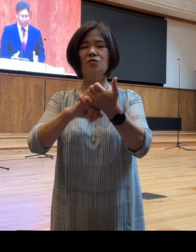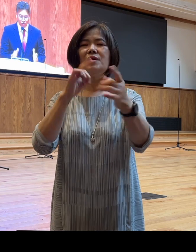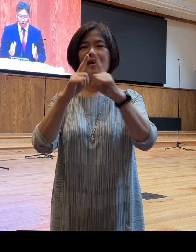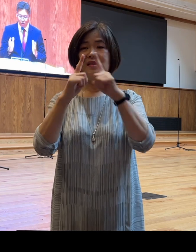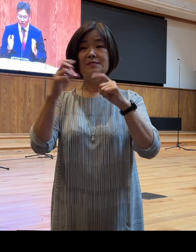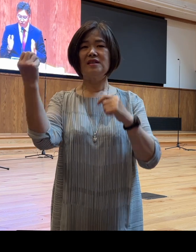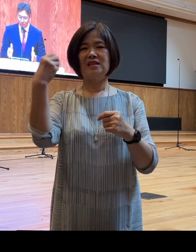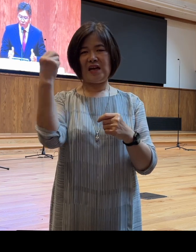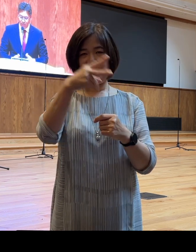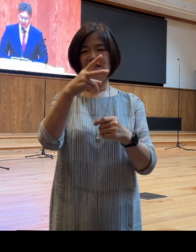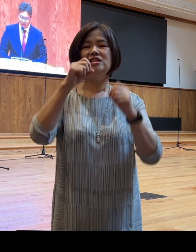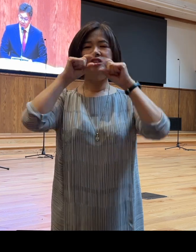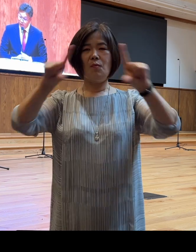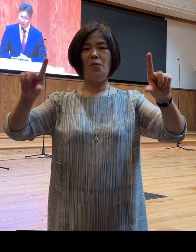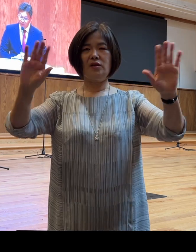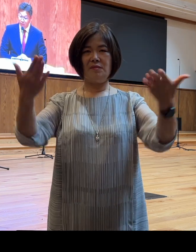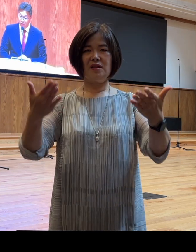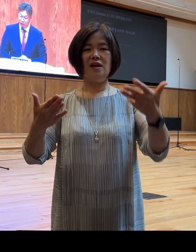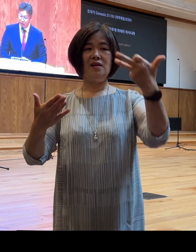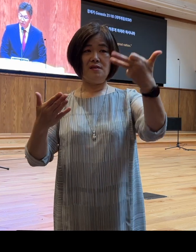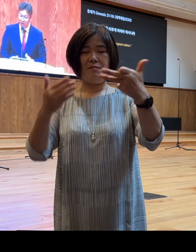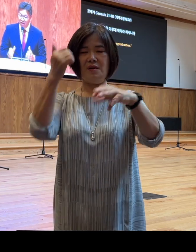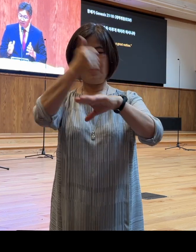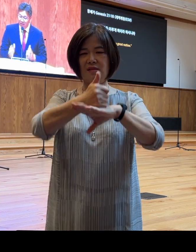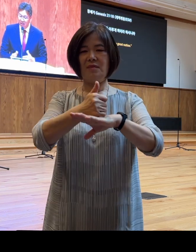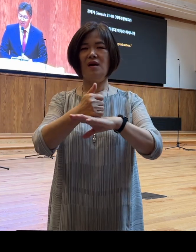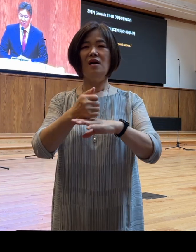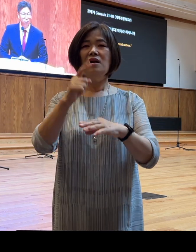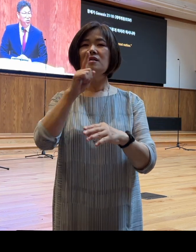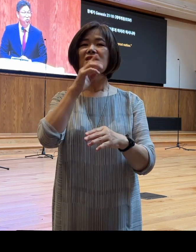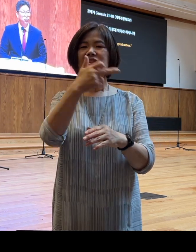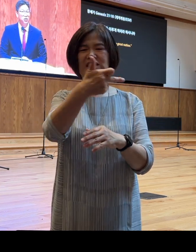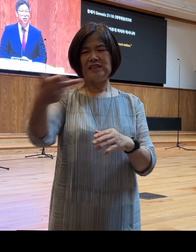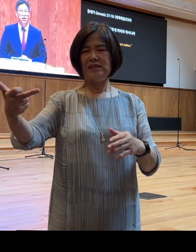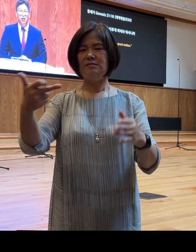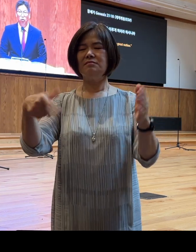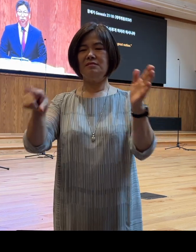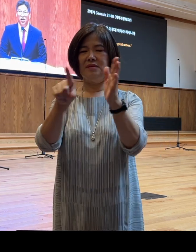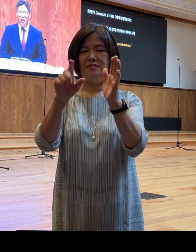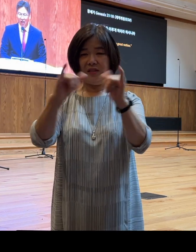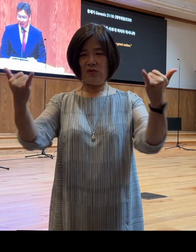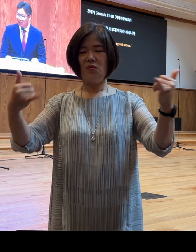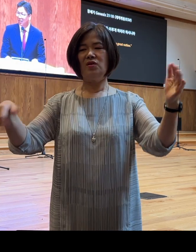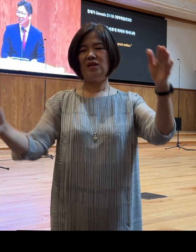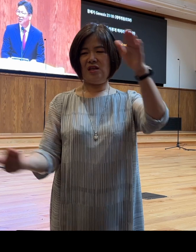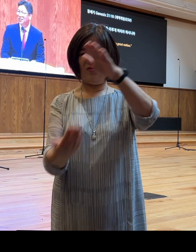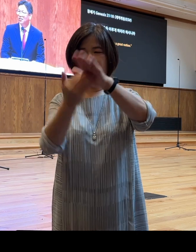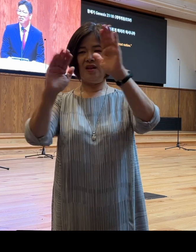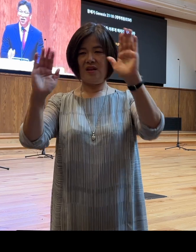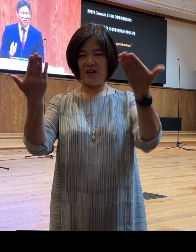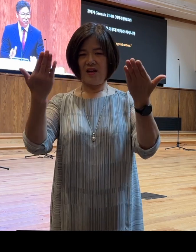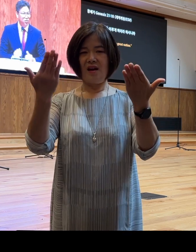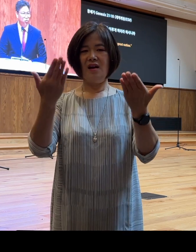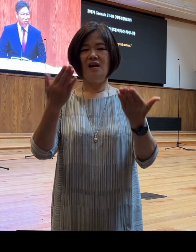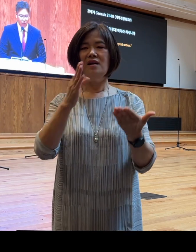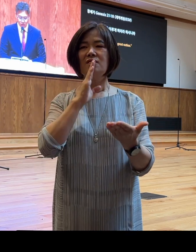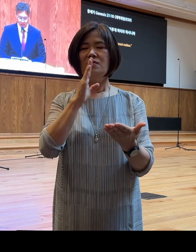더 선포됩니다 18절 마지막 부분인데요 그가 큰 민족을 이루게 하리라 그가 큰 민족을 이루게 하리라